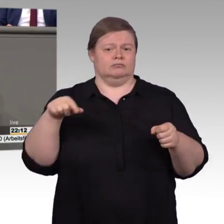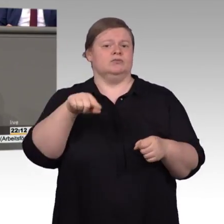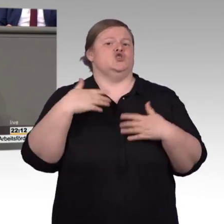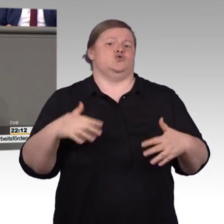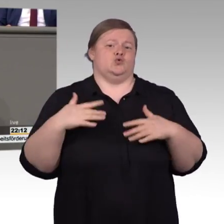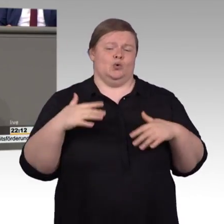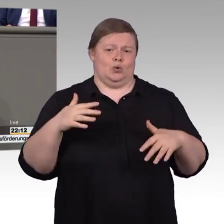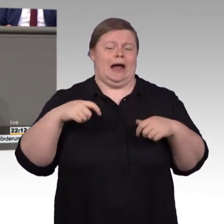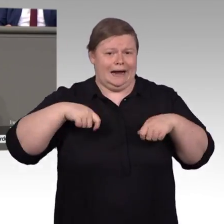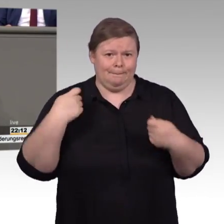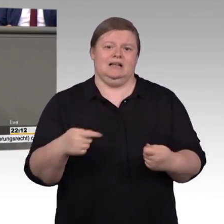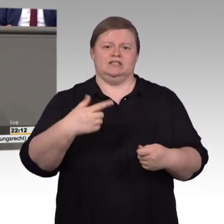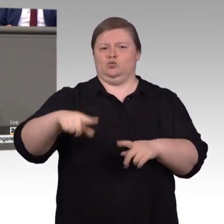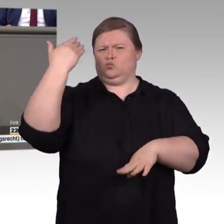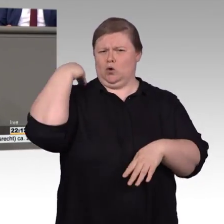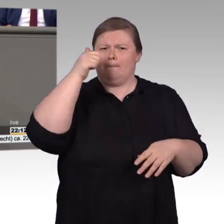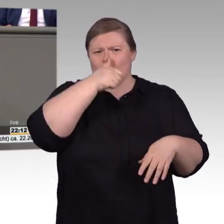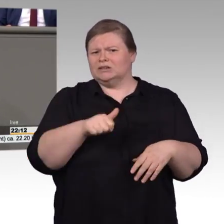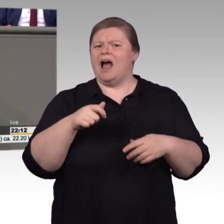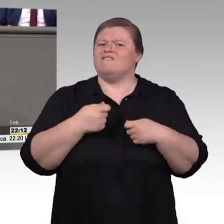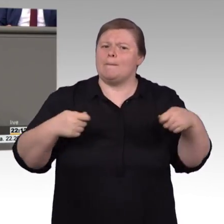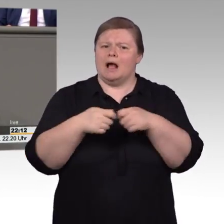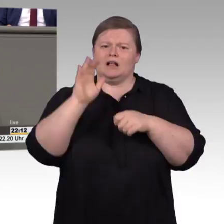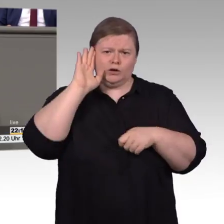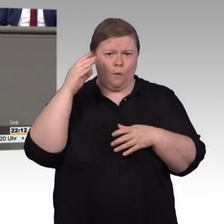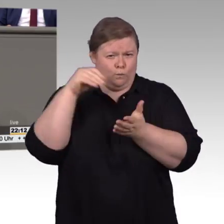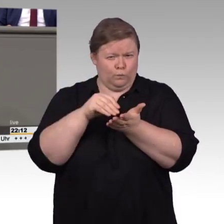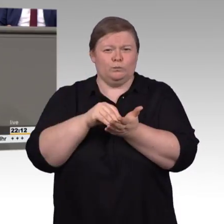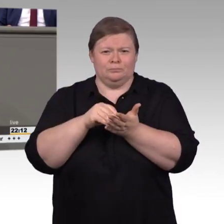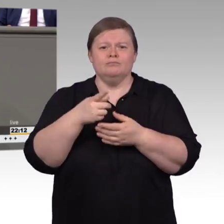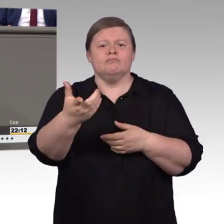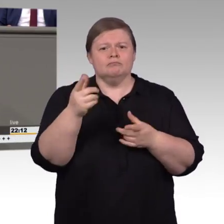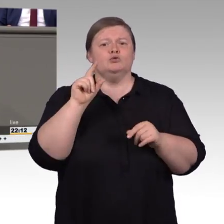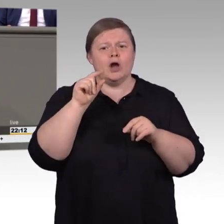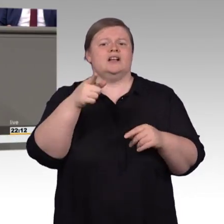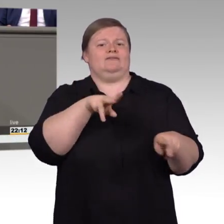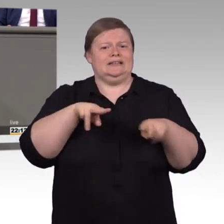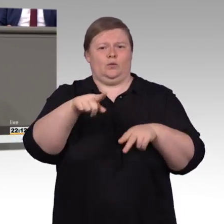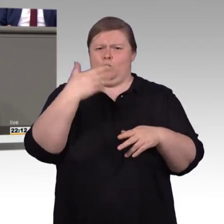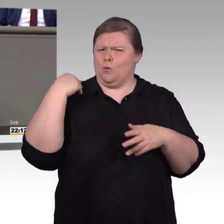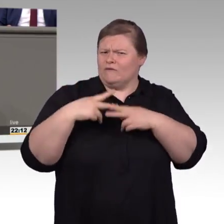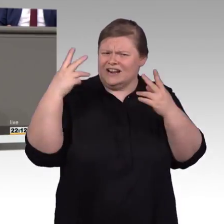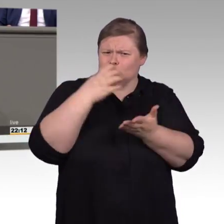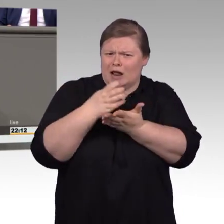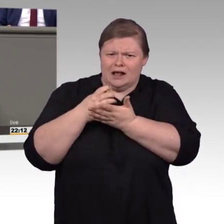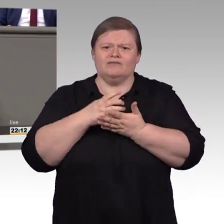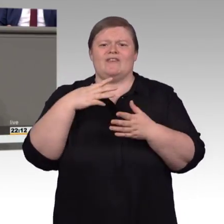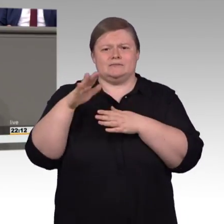Das Gute an diesem Gesetzentwurf ist übrigens, dass wir nicht nur neue Verpflichtungen schaffen. Gleichzeitig haben wir auch ein ganzes Paket mit